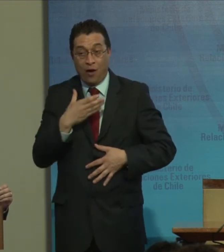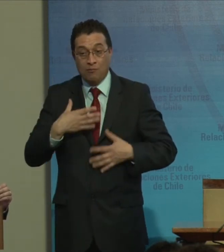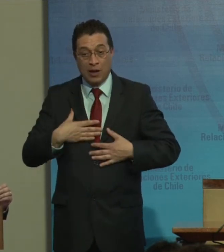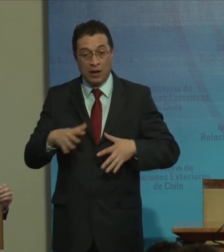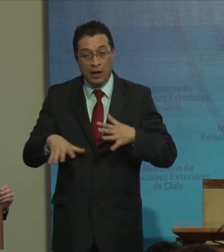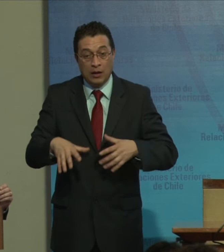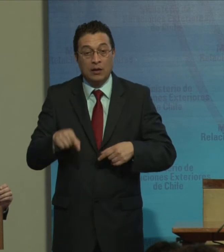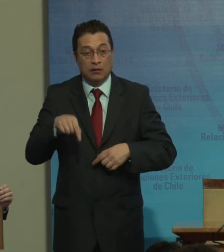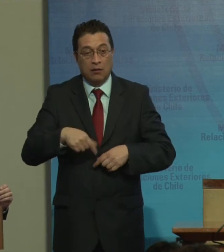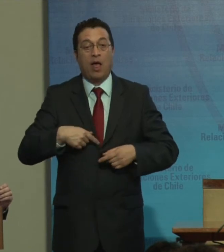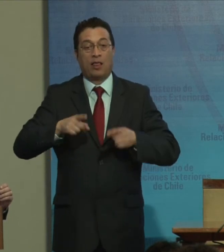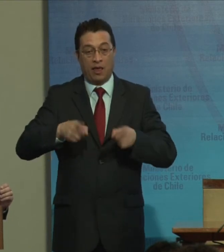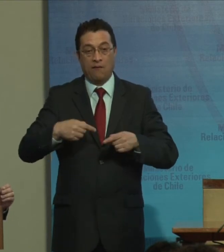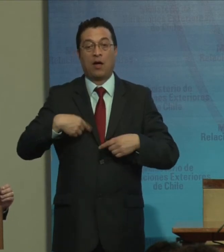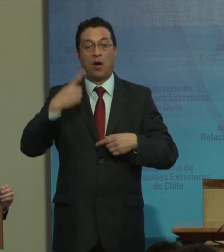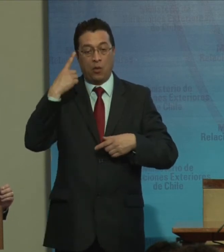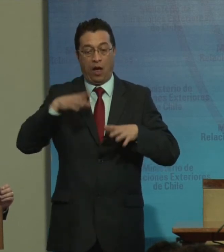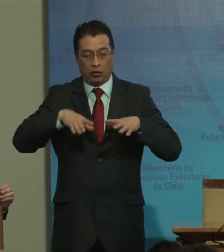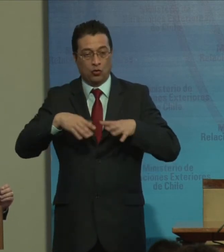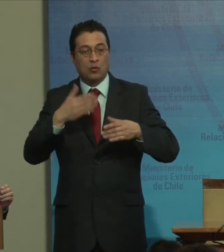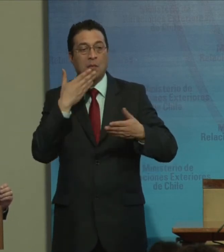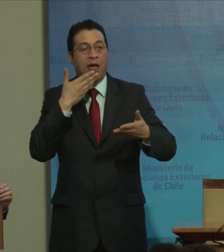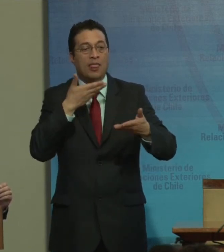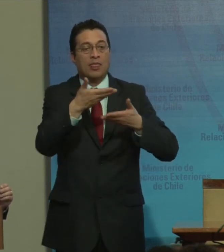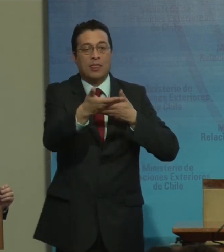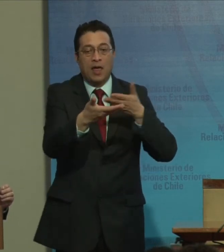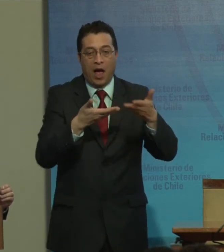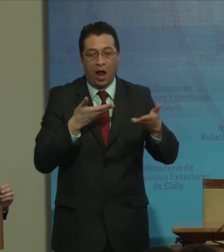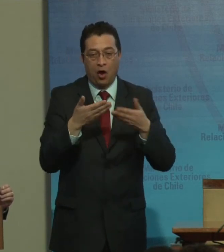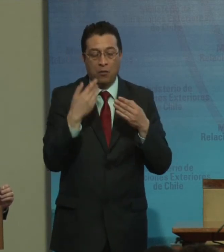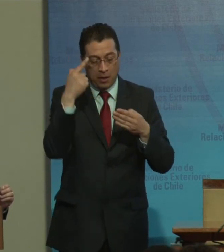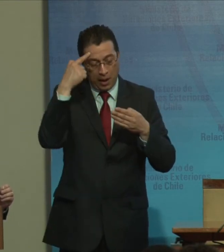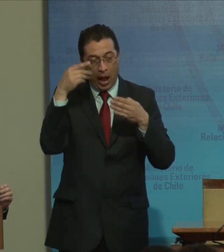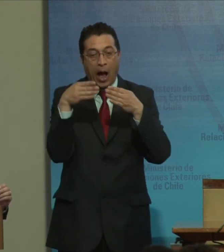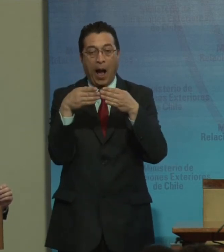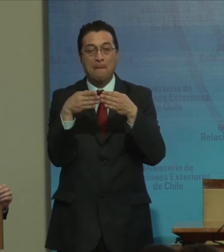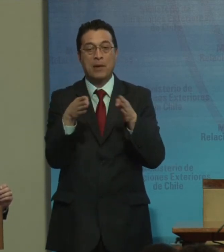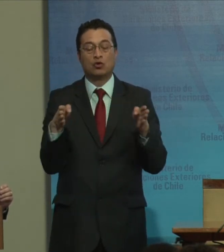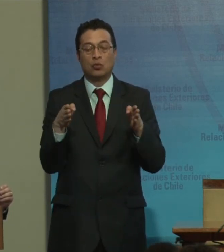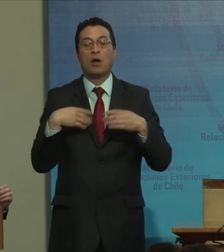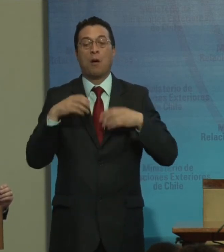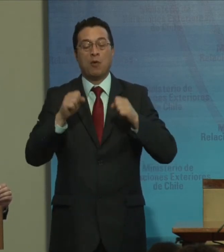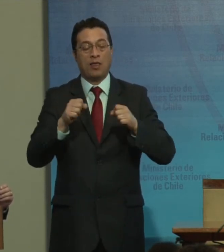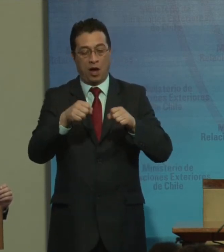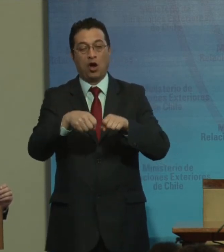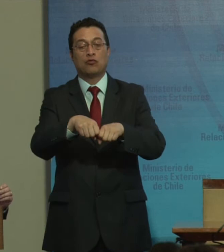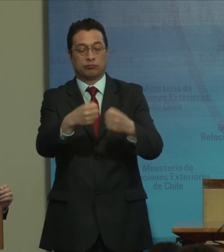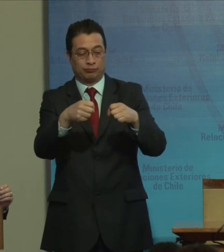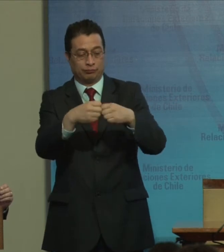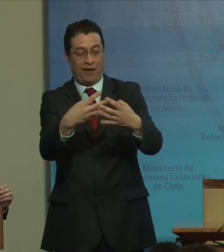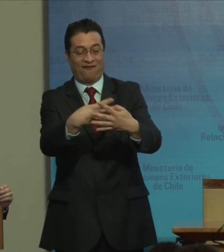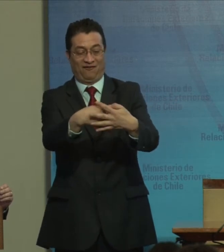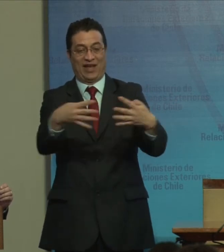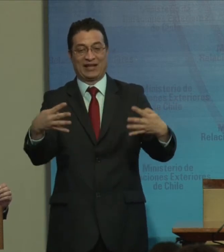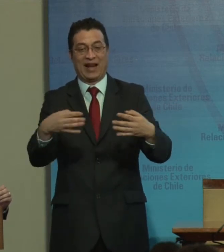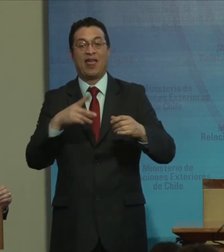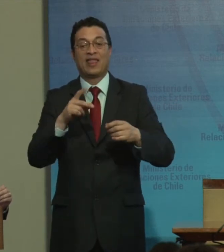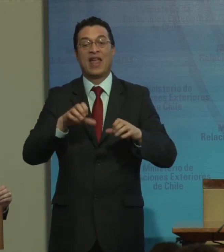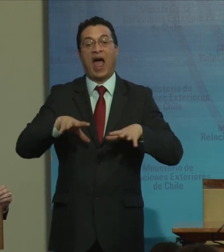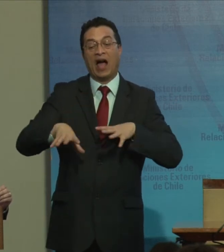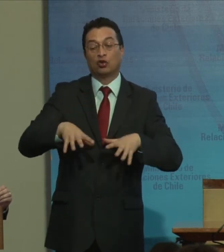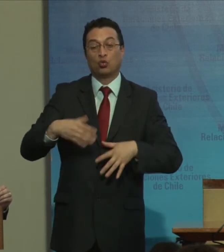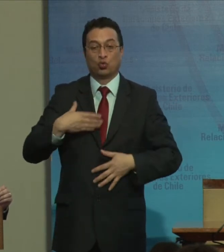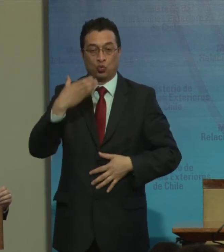evidentemente nos pongamos en una actitud de diálogo, de apertura, a seguir rompiendo barreras actitudinales que a veces